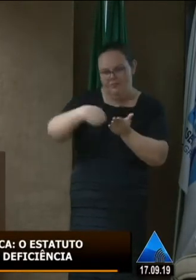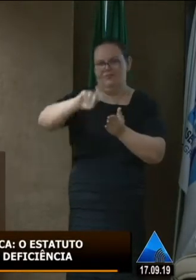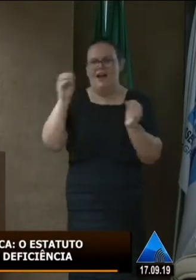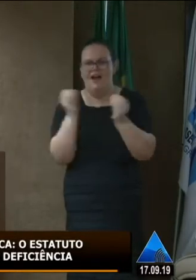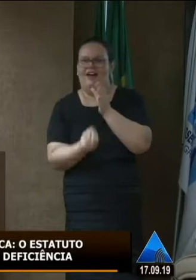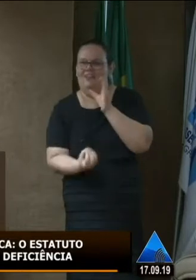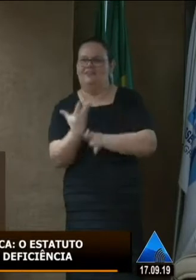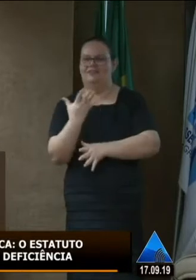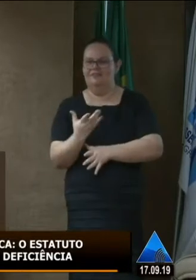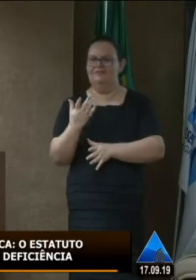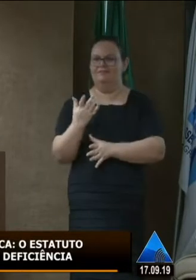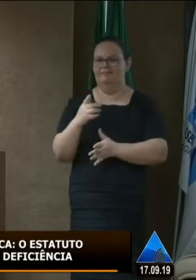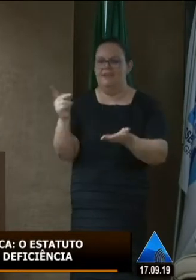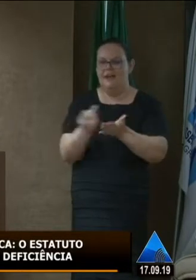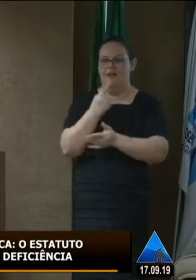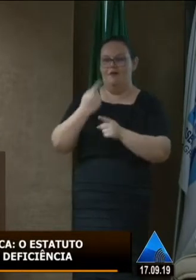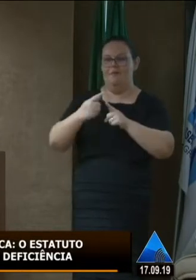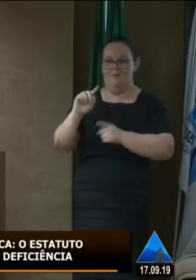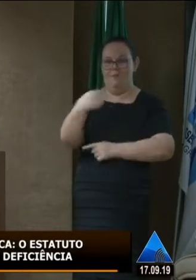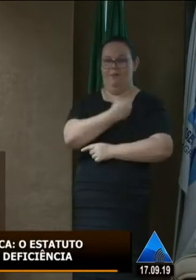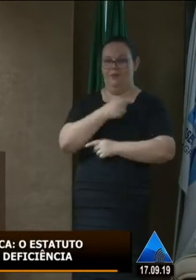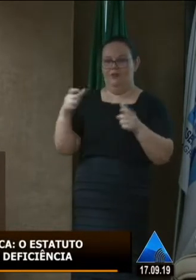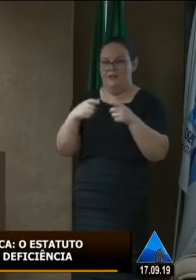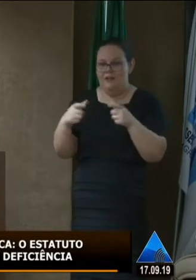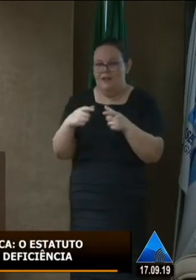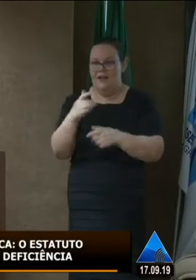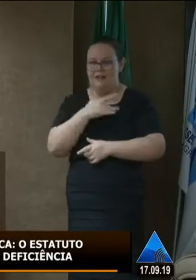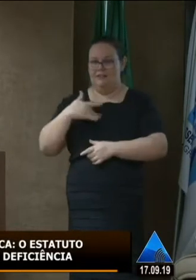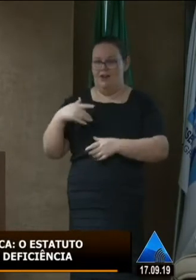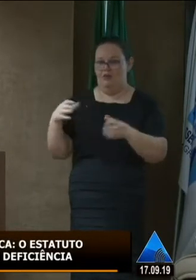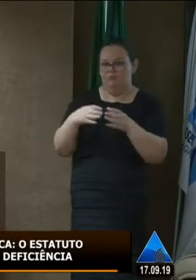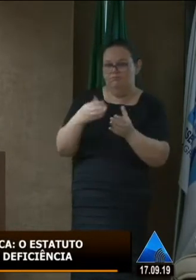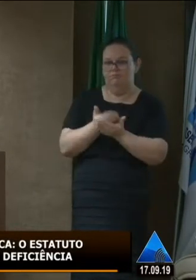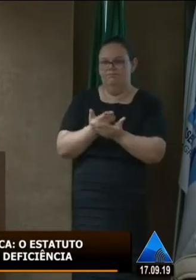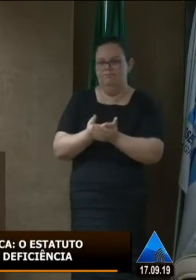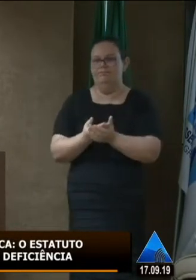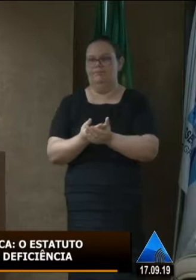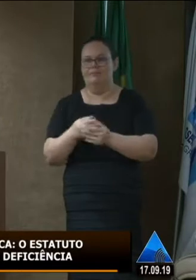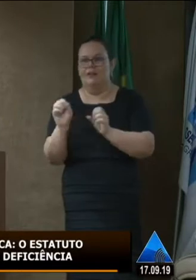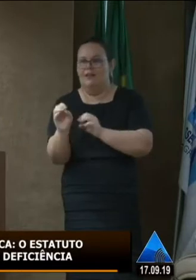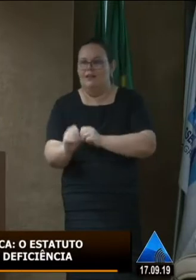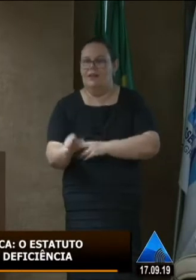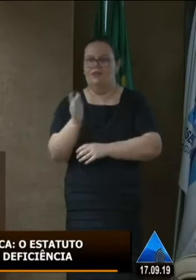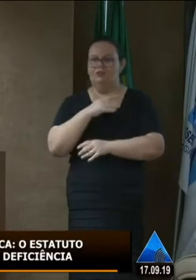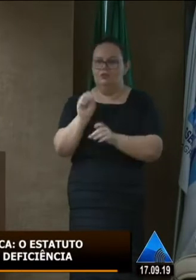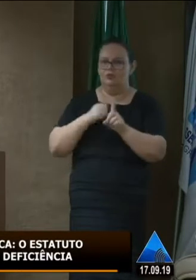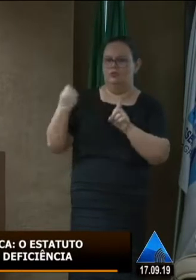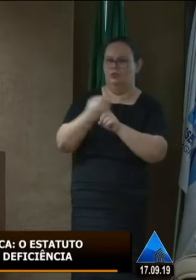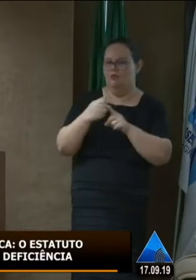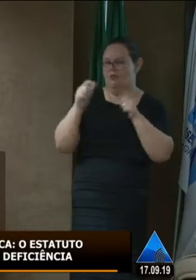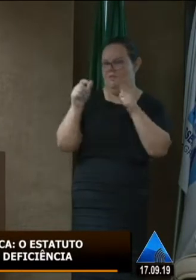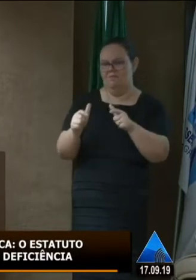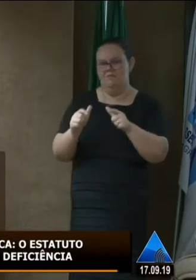aconteça porque nós na área da saúde na área da educação na área do social na área